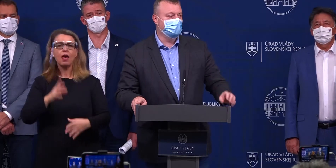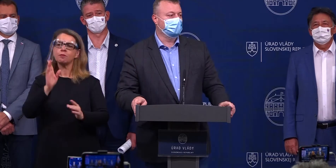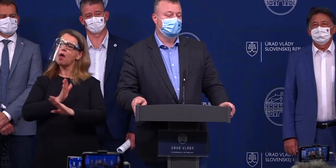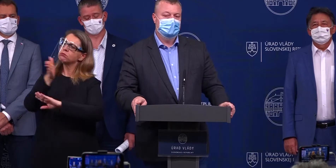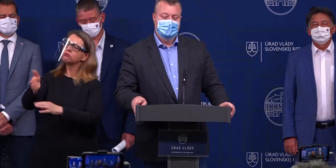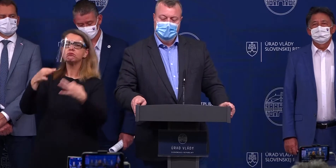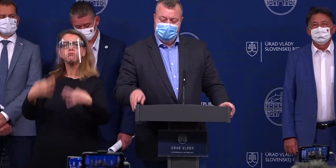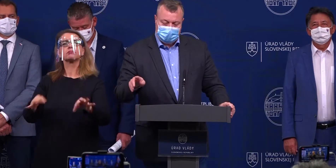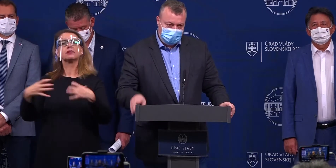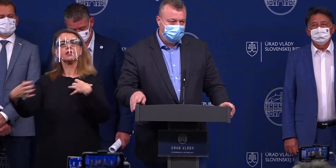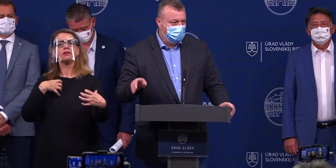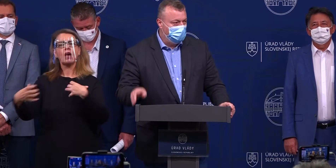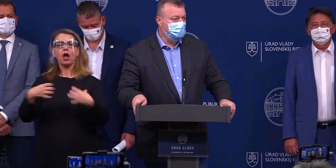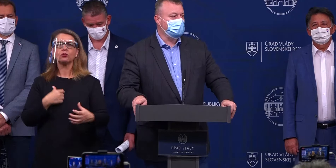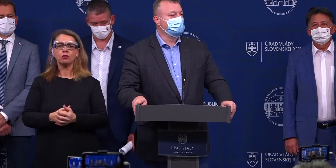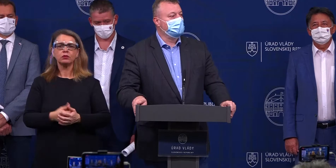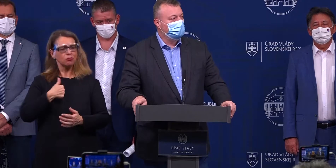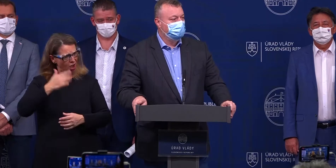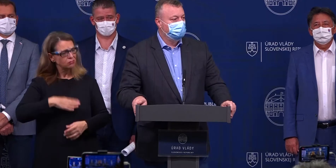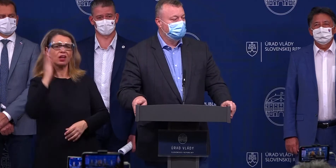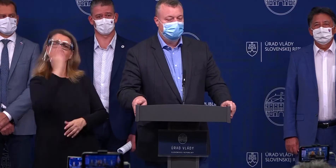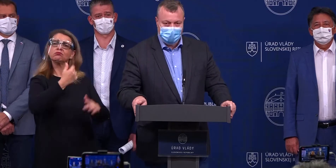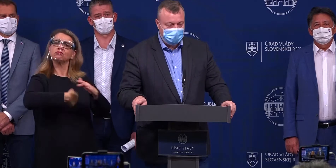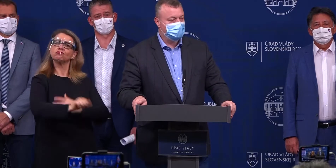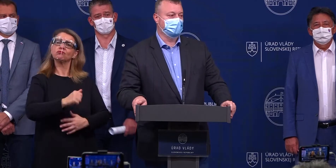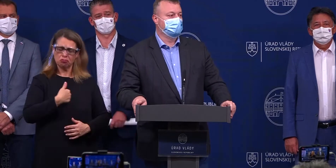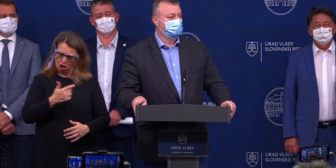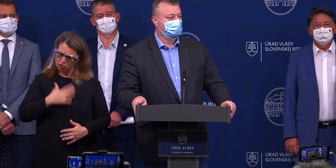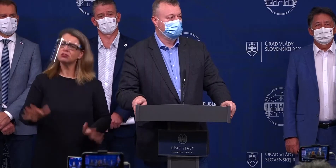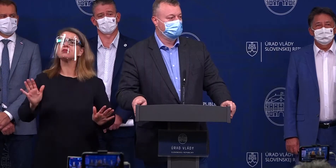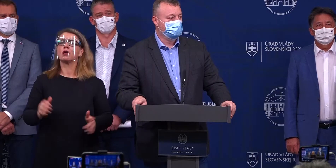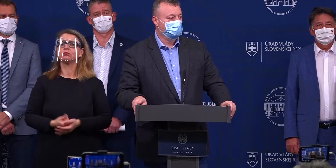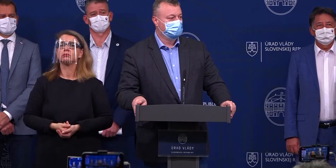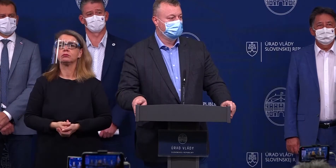chodili do divadla. Ja chcem, aby som mohol ísť na futbal. Veľmi to chcem.